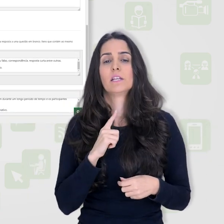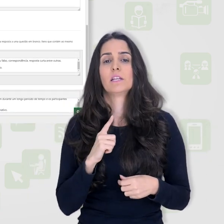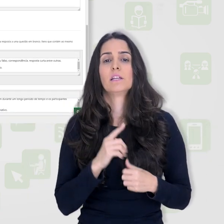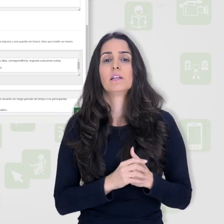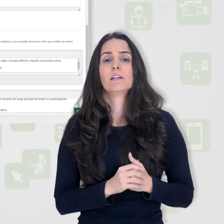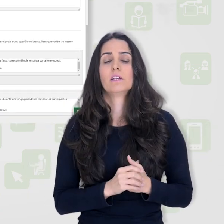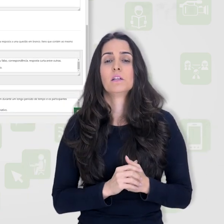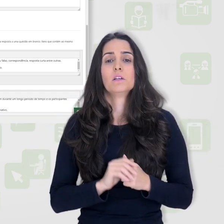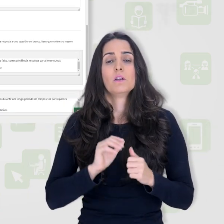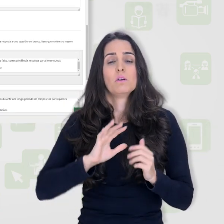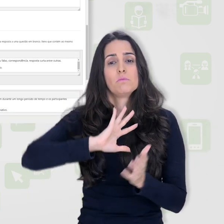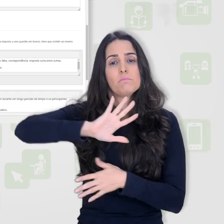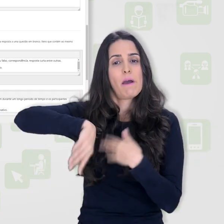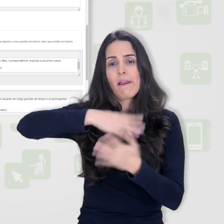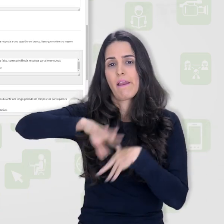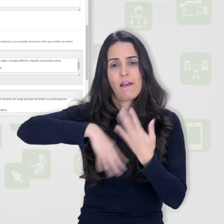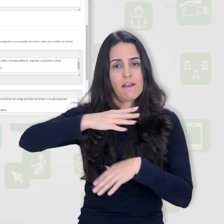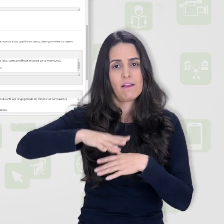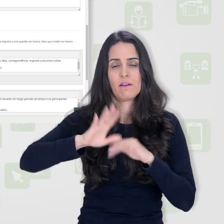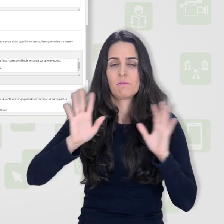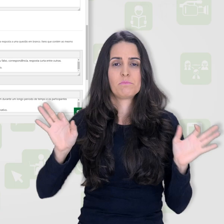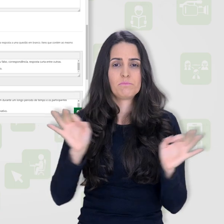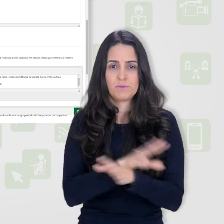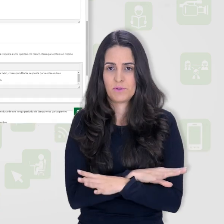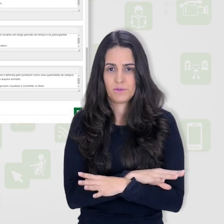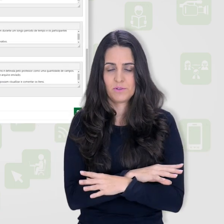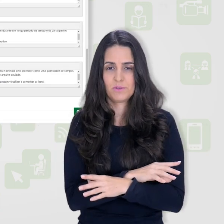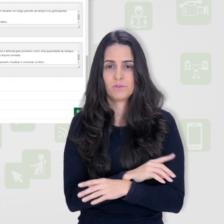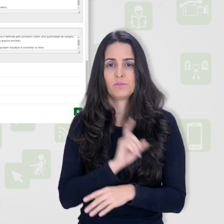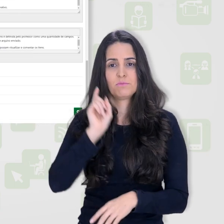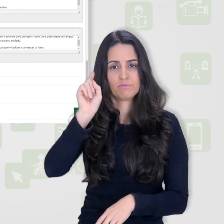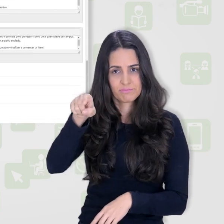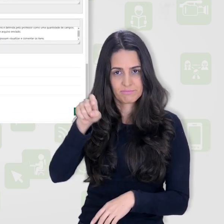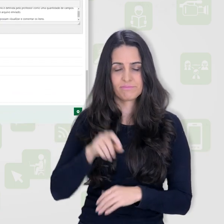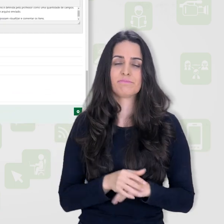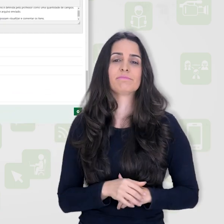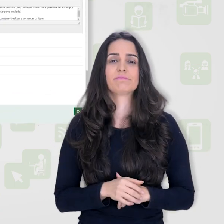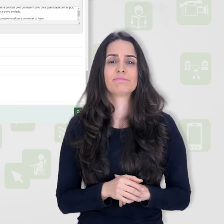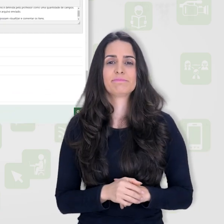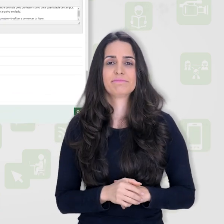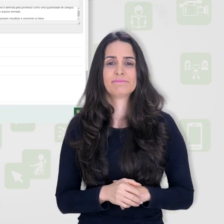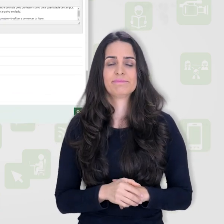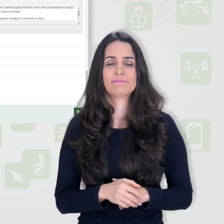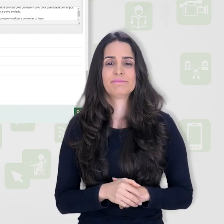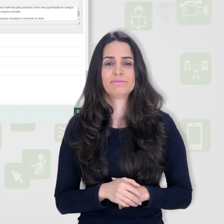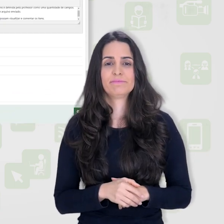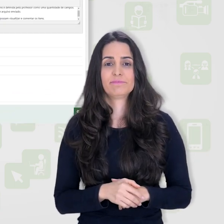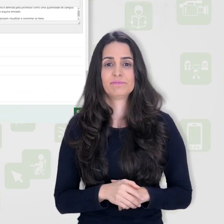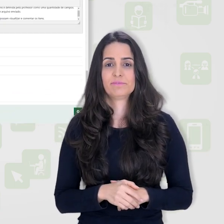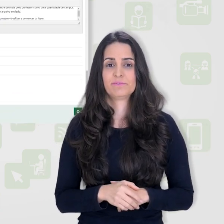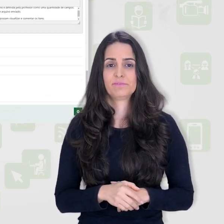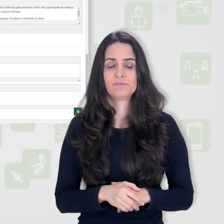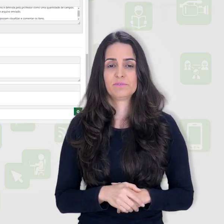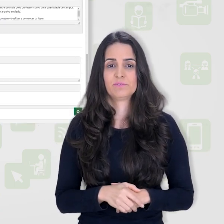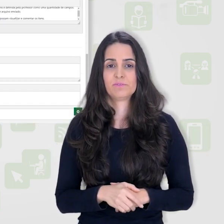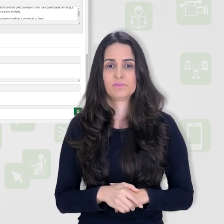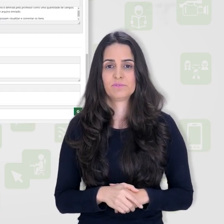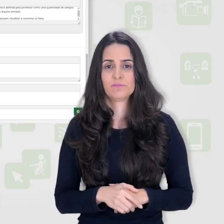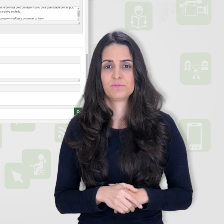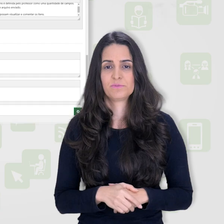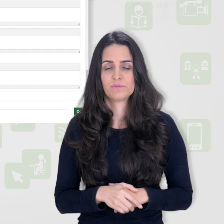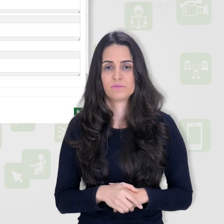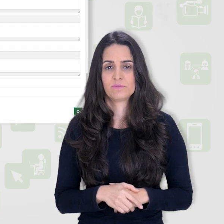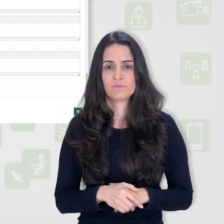eu optei por embaralhar, já está por padrão e eu deixei marcado. Então, vamos aqui com as